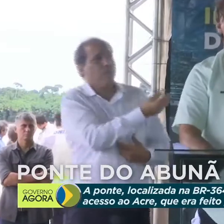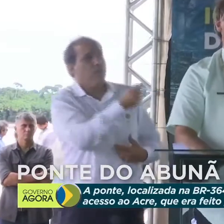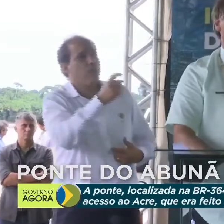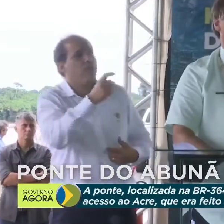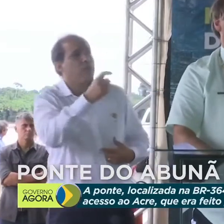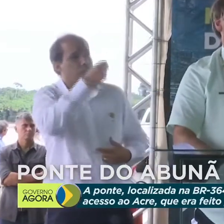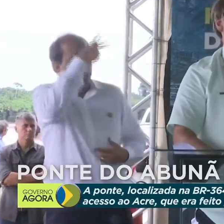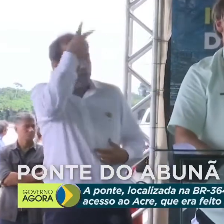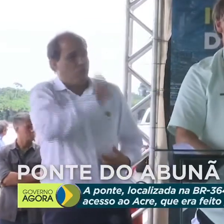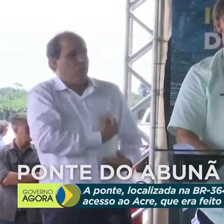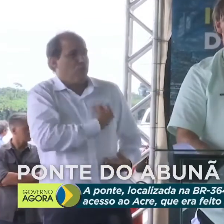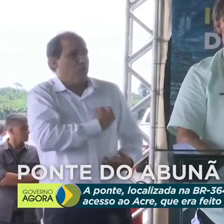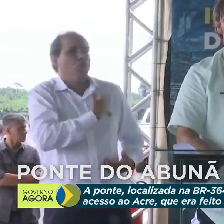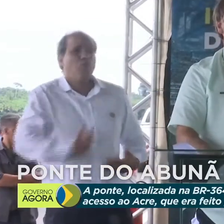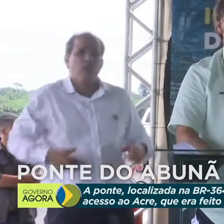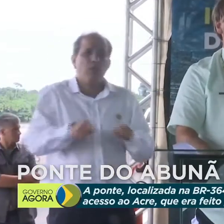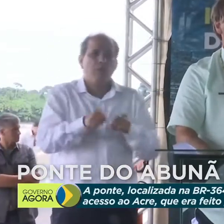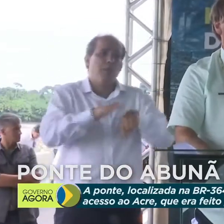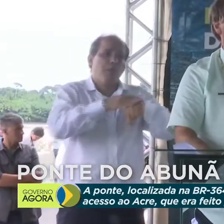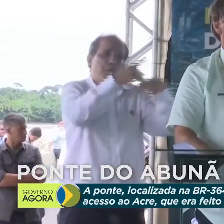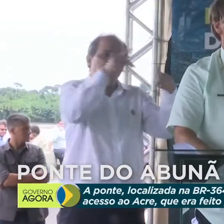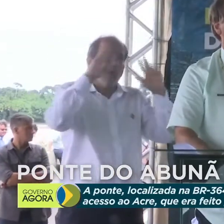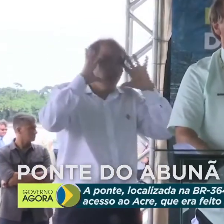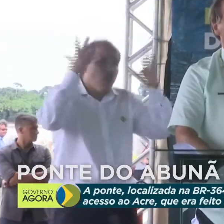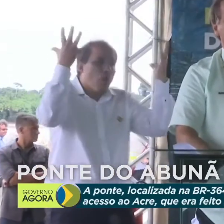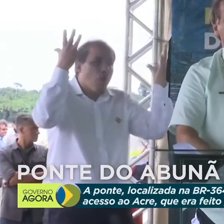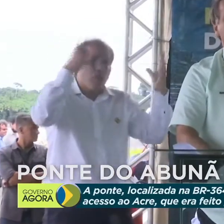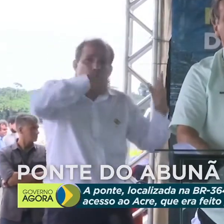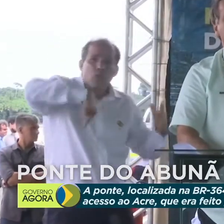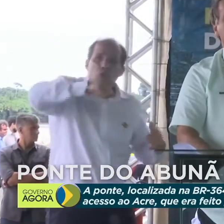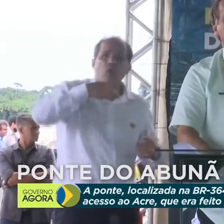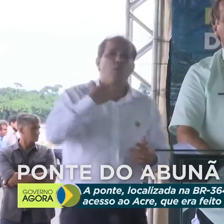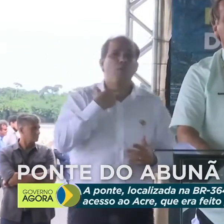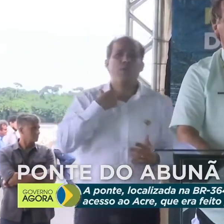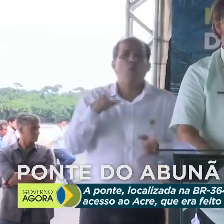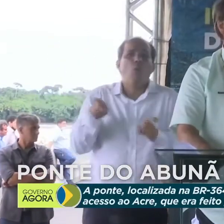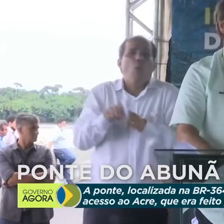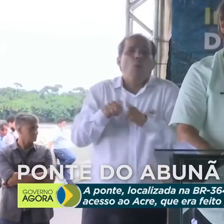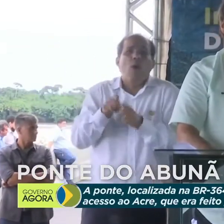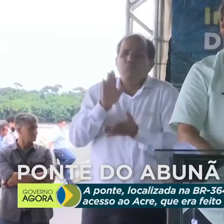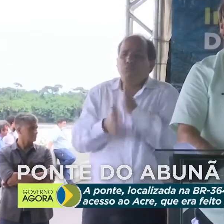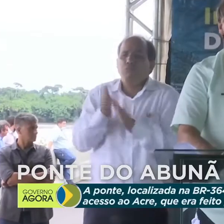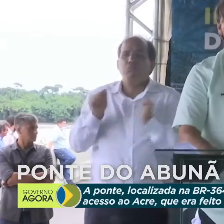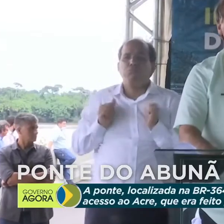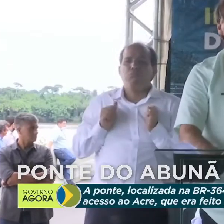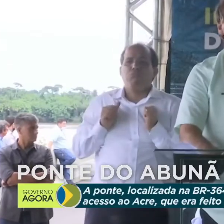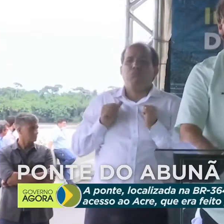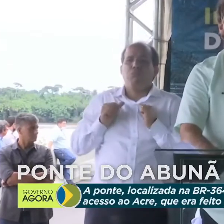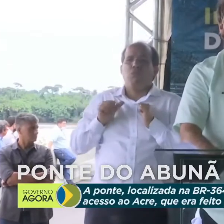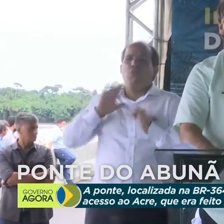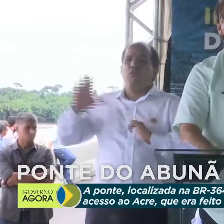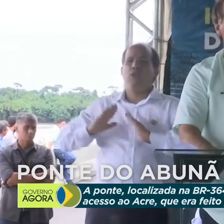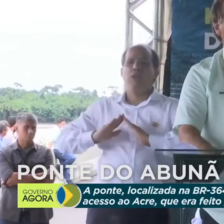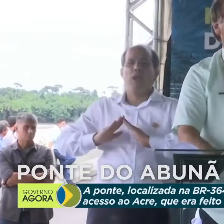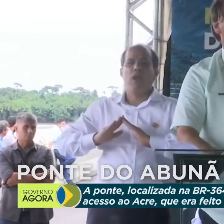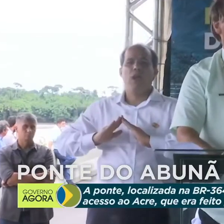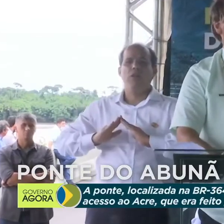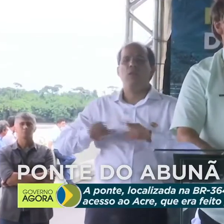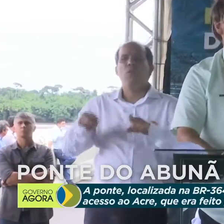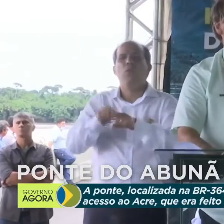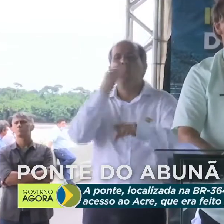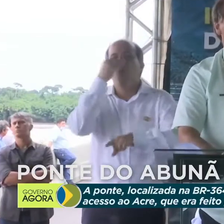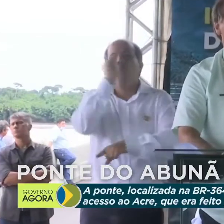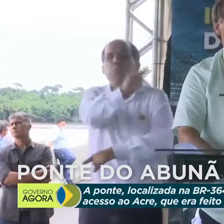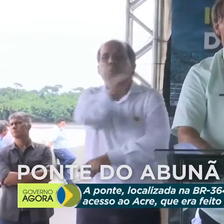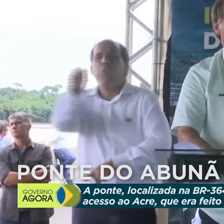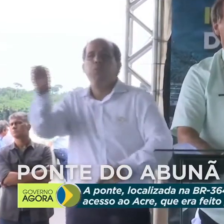vocês têm que decidir. Nós não podemos simplesmente ficar em casa, dar as costas